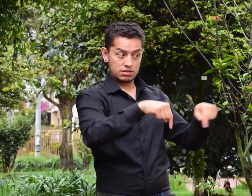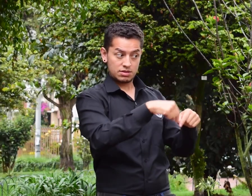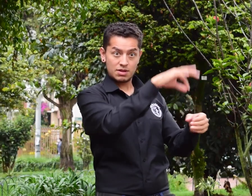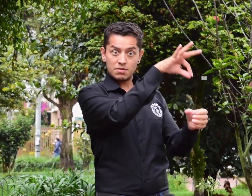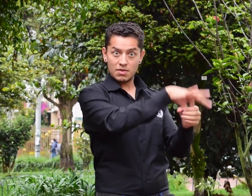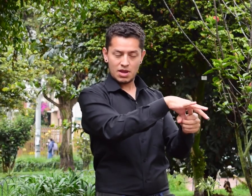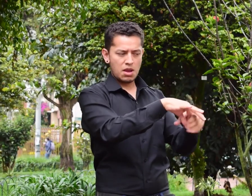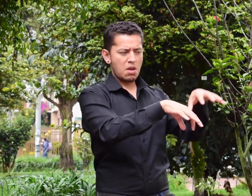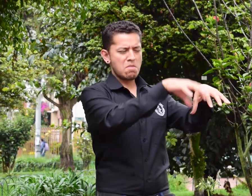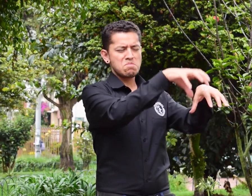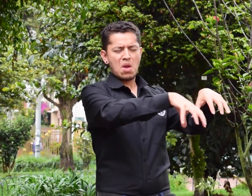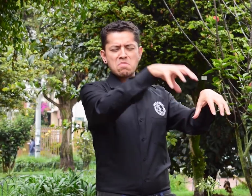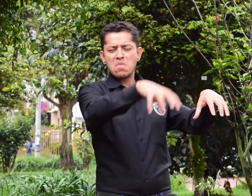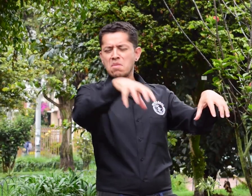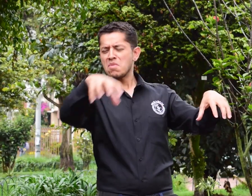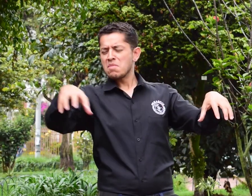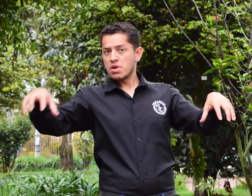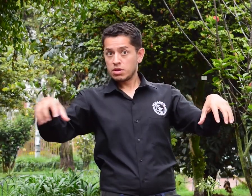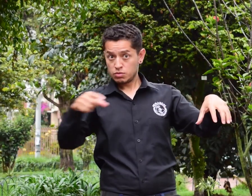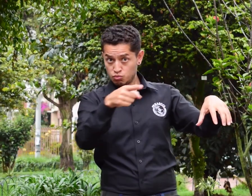¿Tú ya sabes cuál es tu punto de votación?